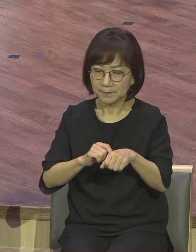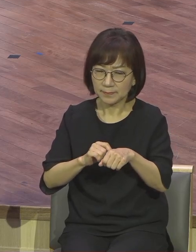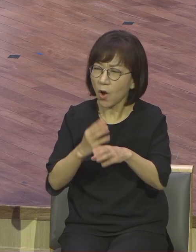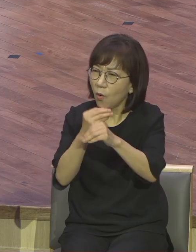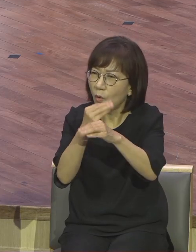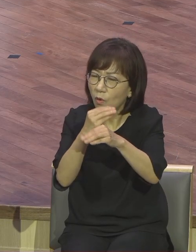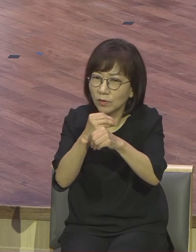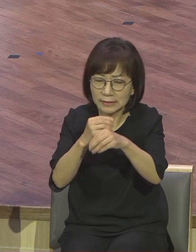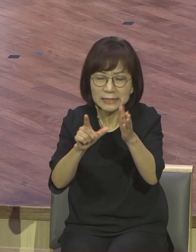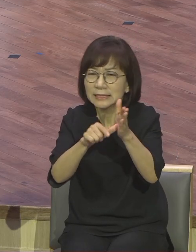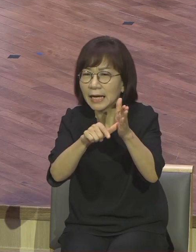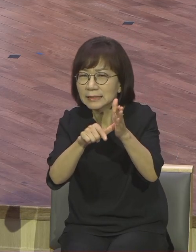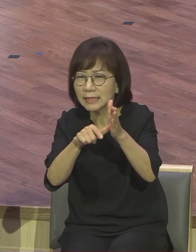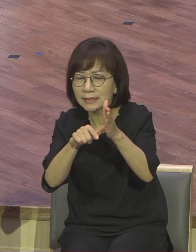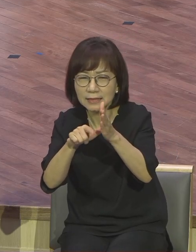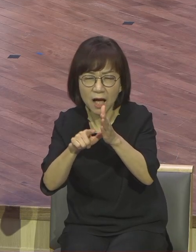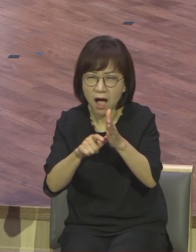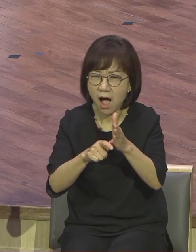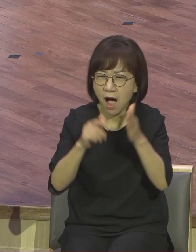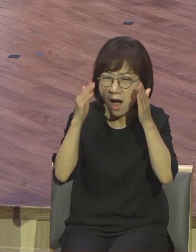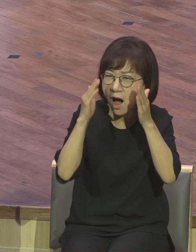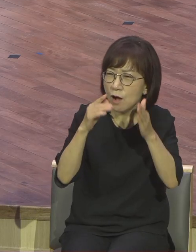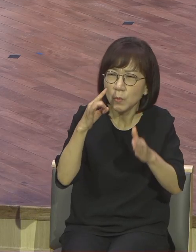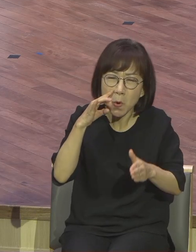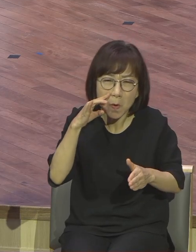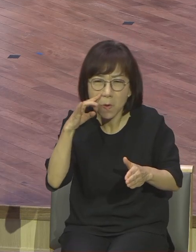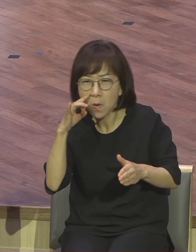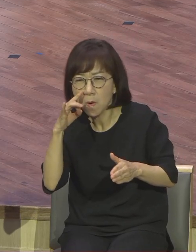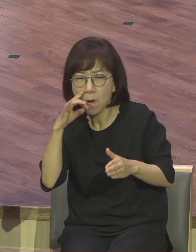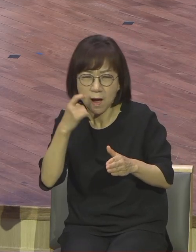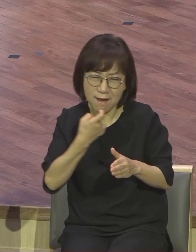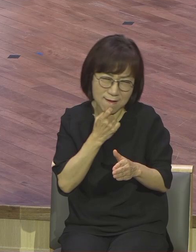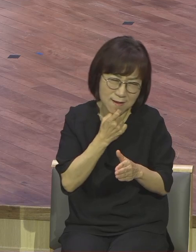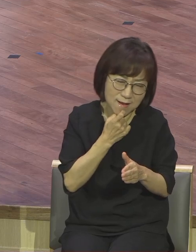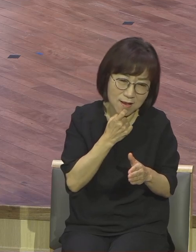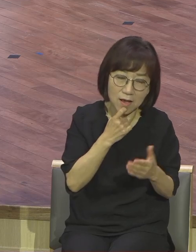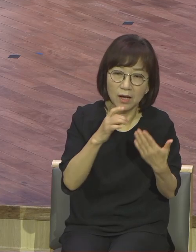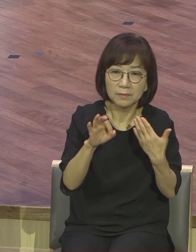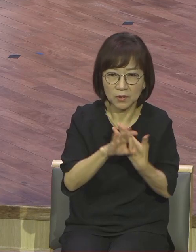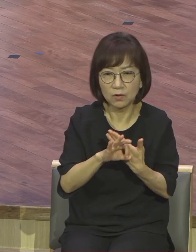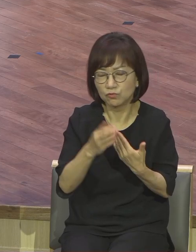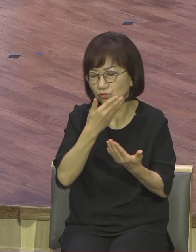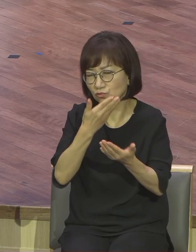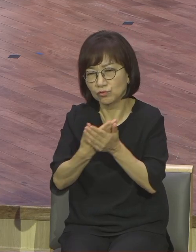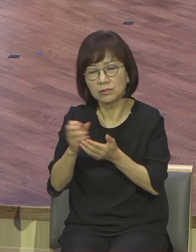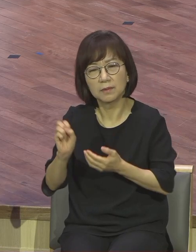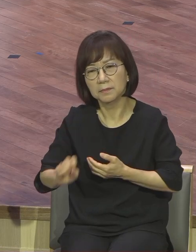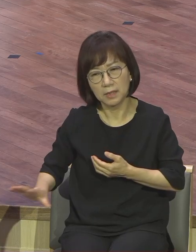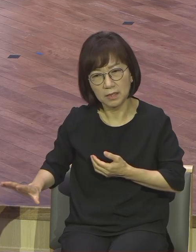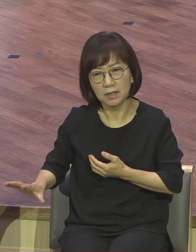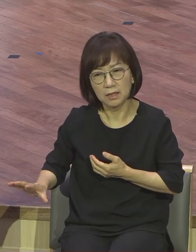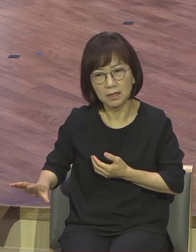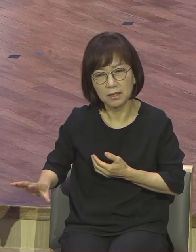종관론자의 같은 잘못된 삶을 살 수가 있습니다. 마지막 때 가장 중요한 것은